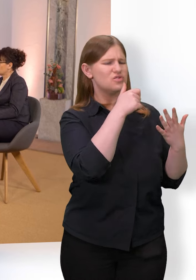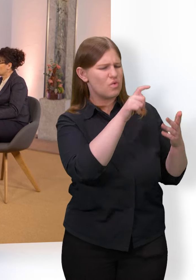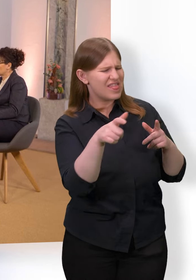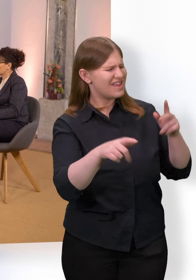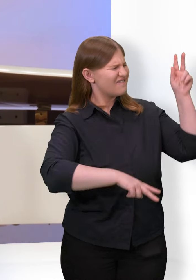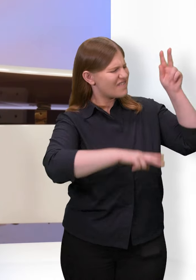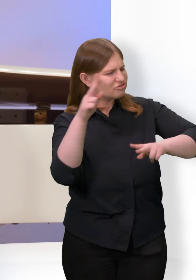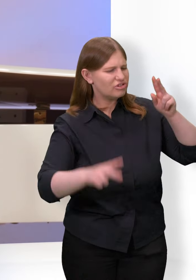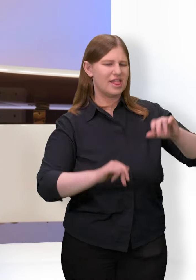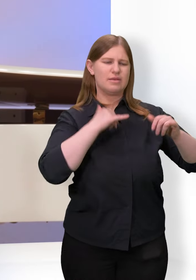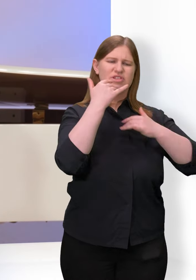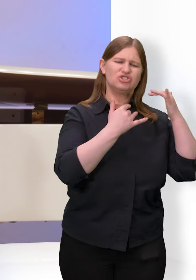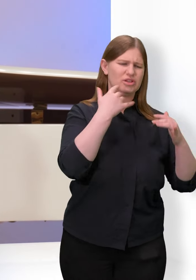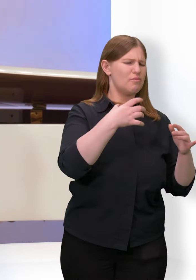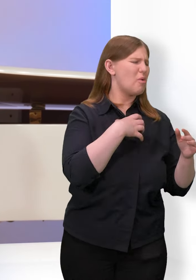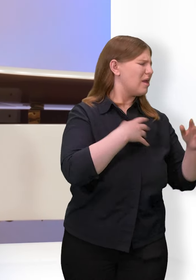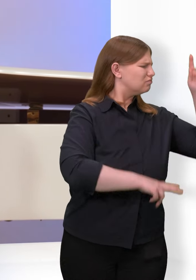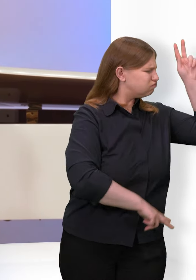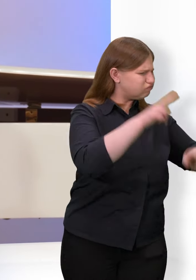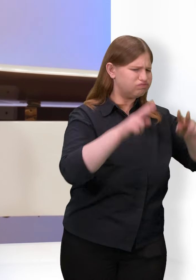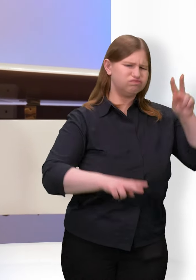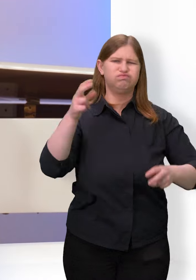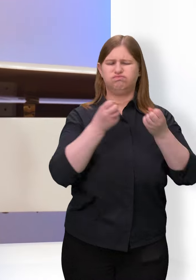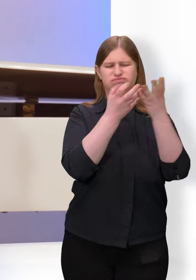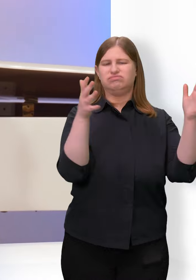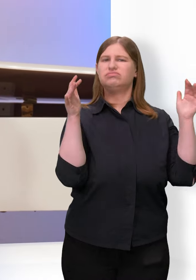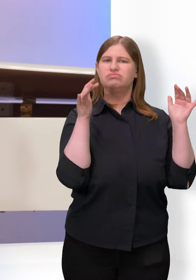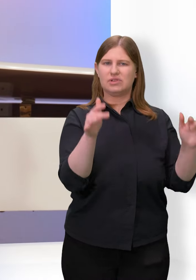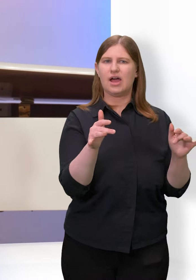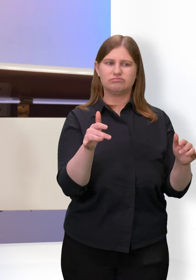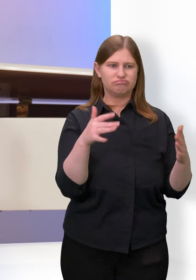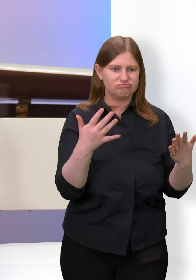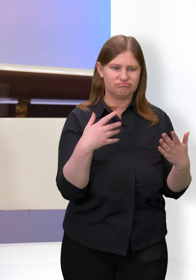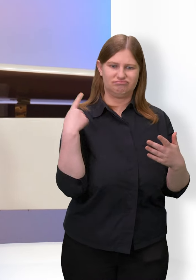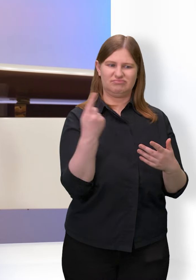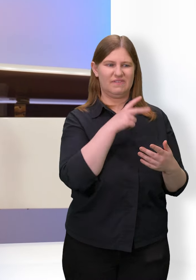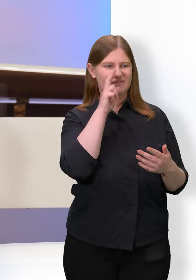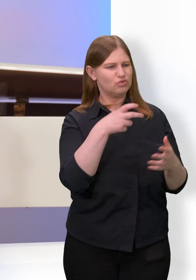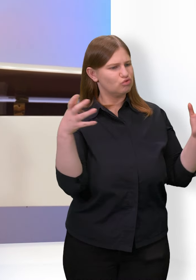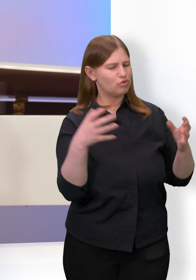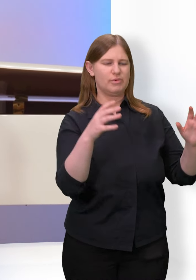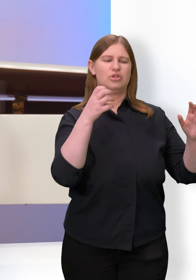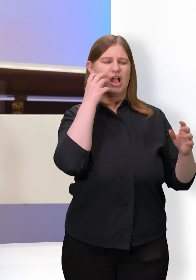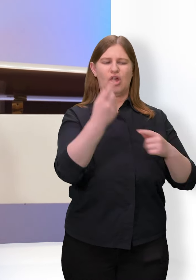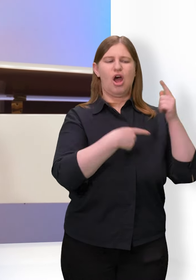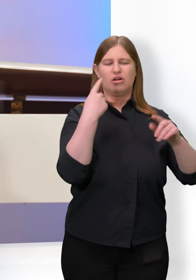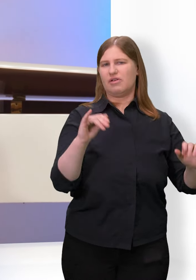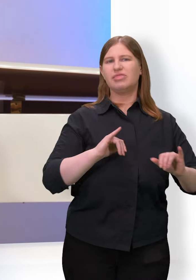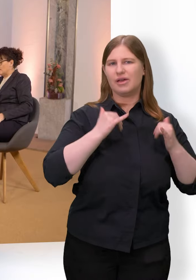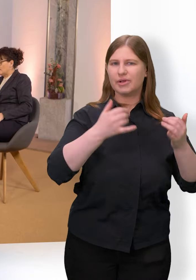unterschiedlichste Problematiken und da versucht man dann Alltag miteinander zu leben. Ist